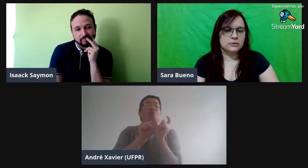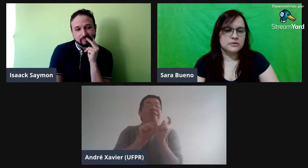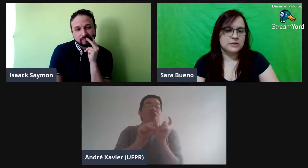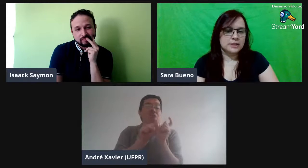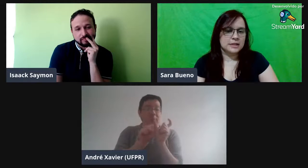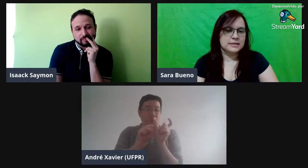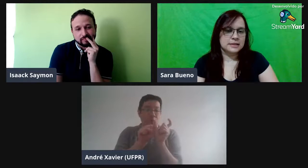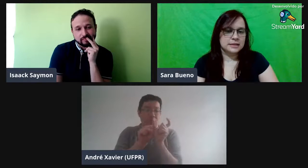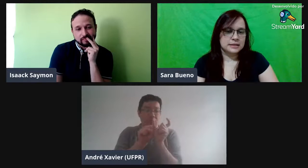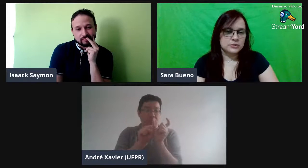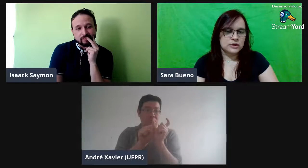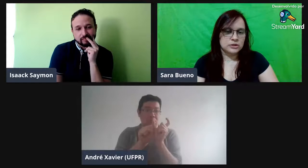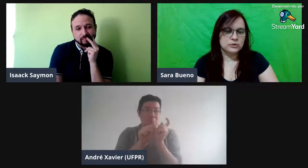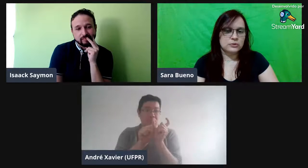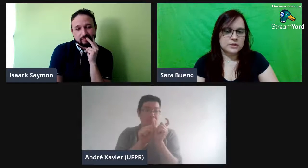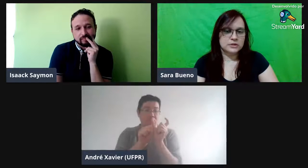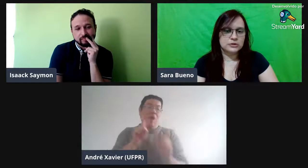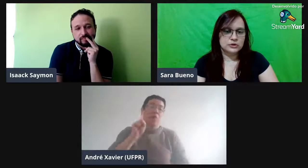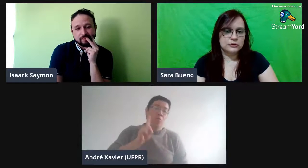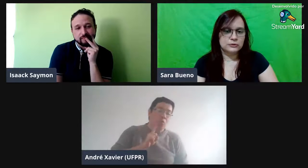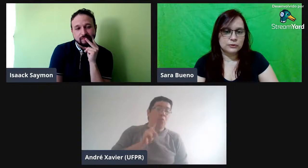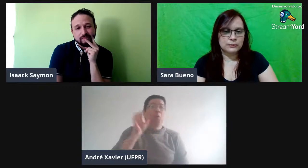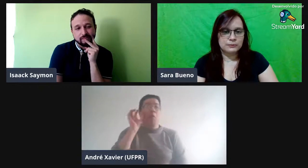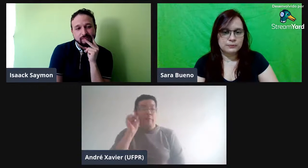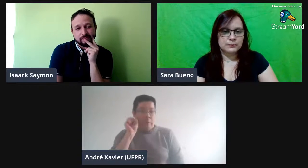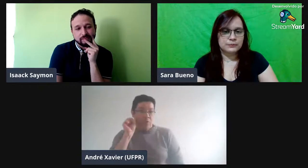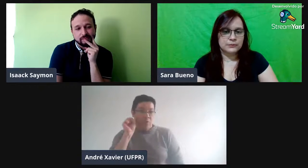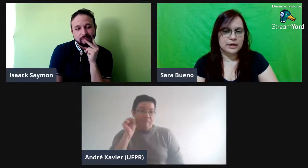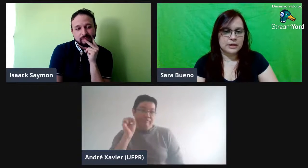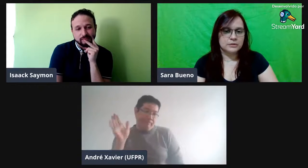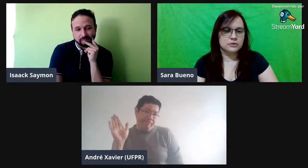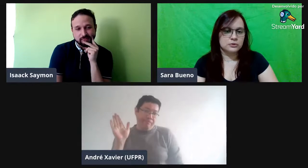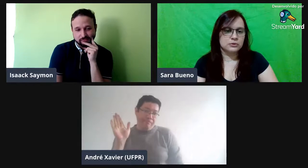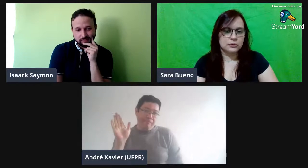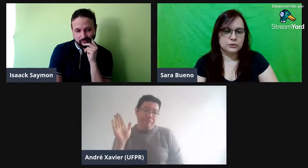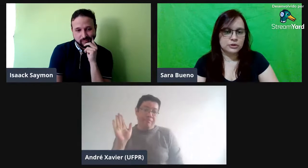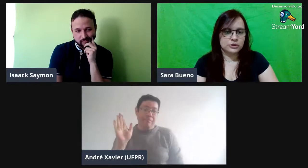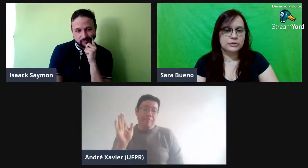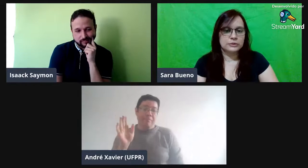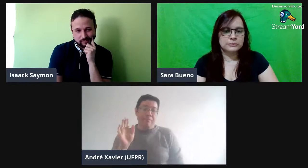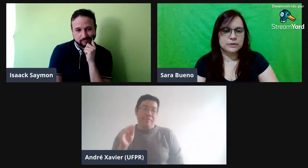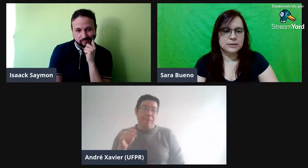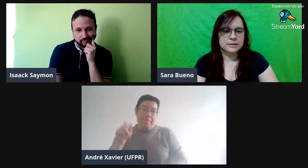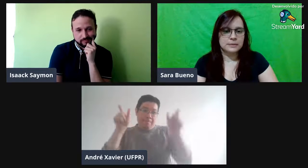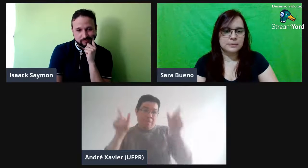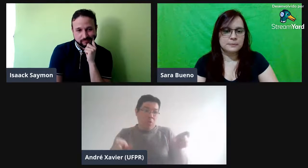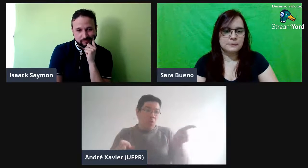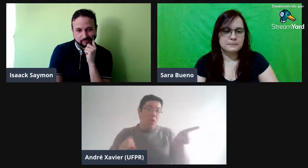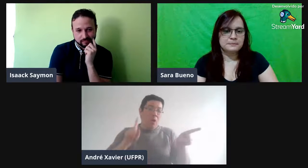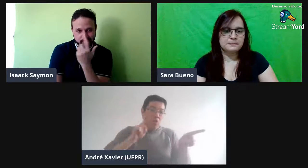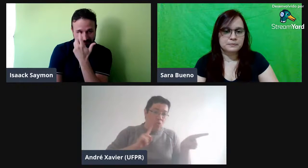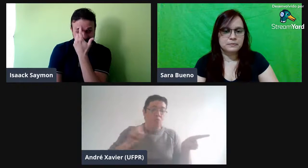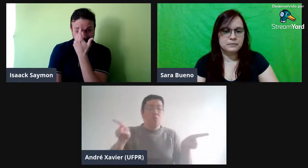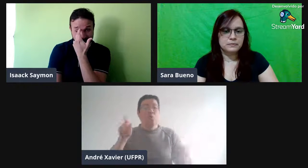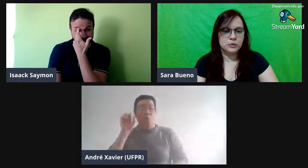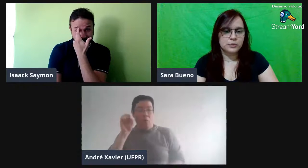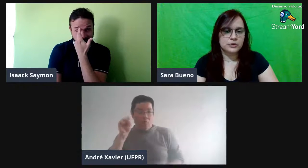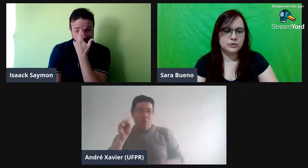duas vertentes ali nisso, né? De substantivo, né? Surdo ouvinte, por exemplo. Uma pessoa